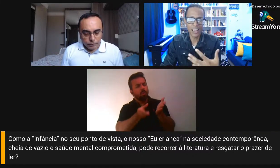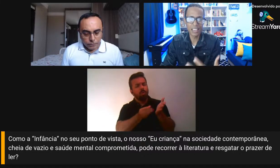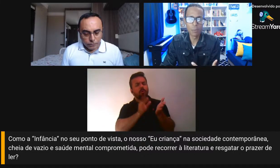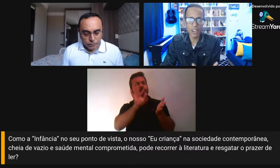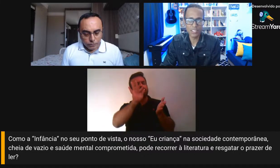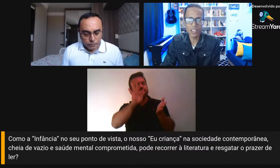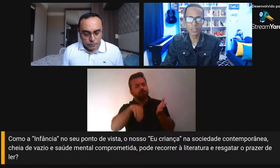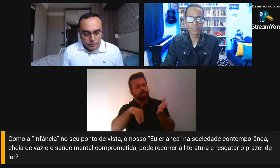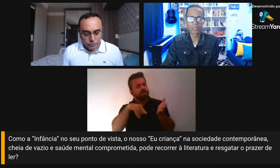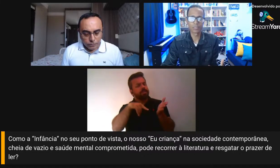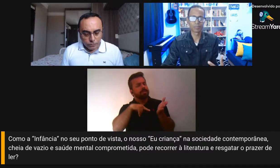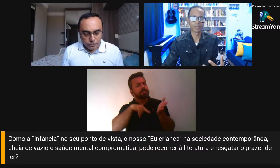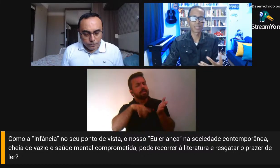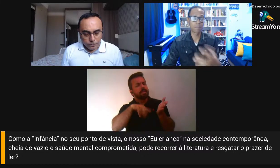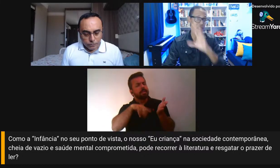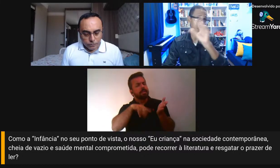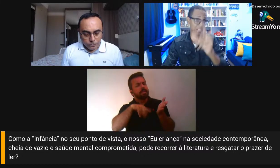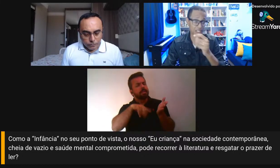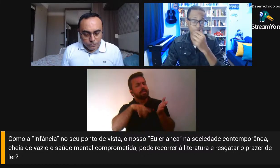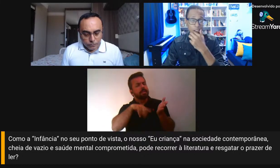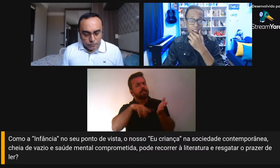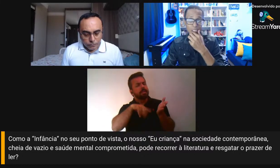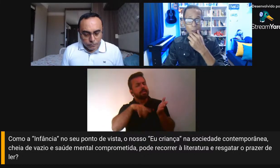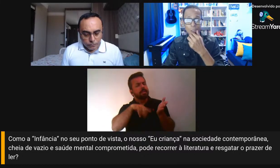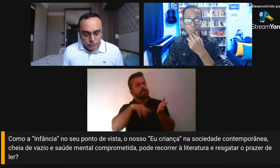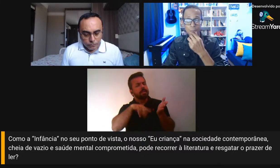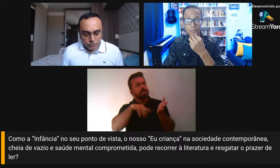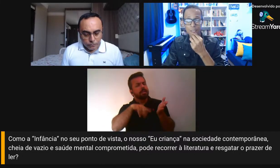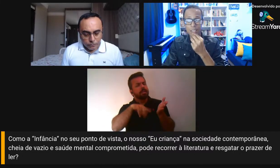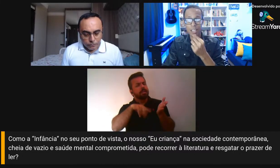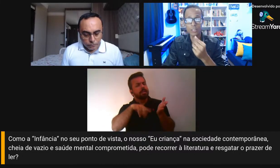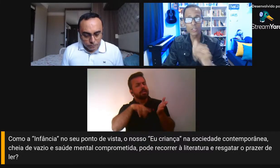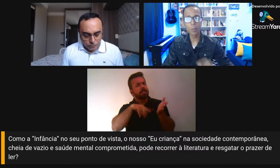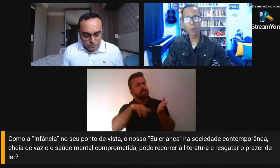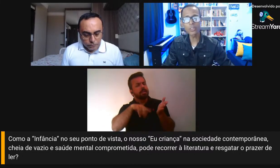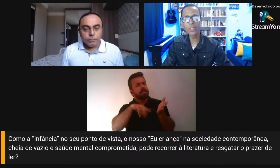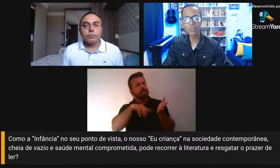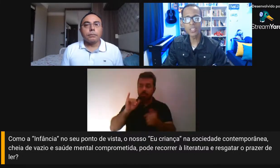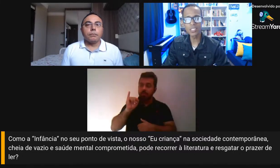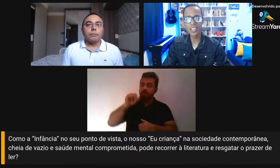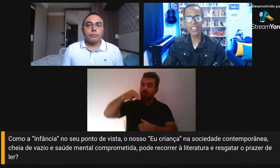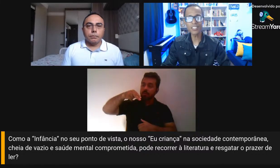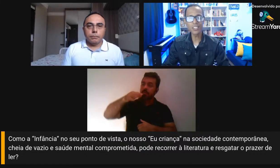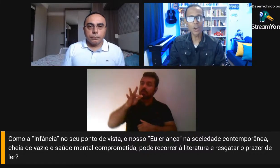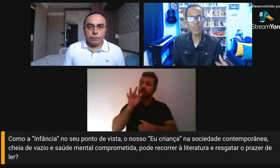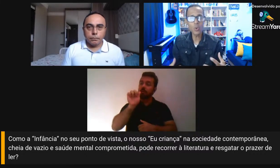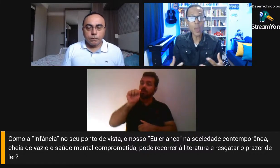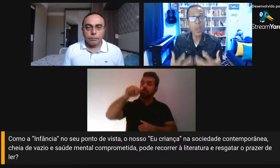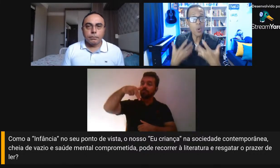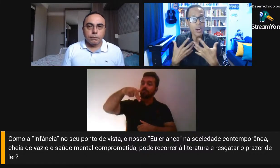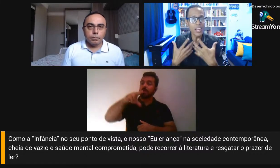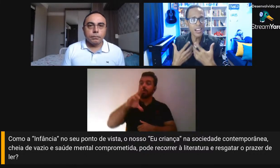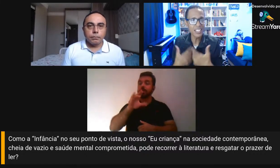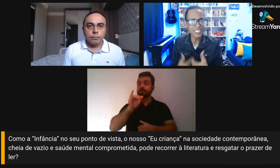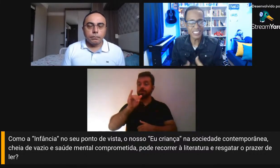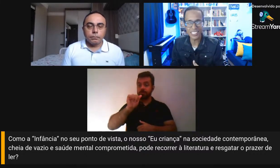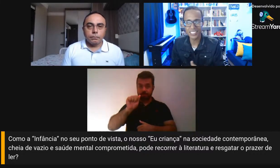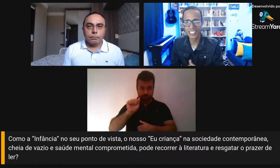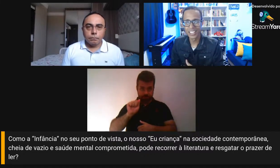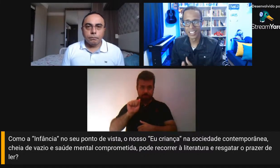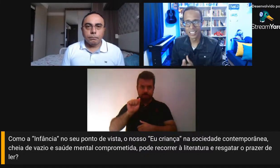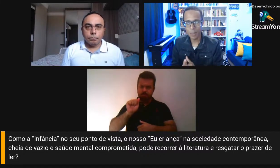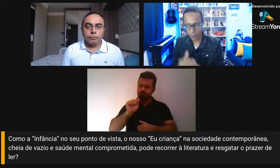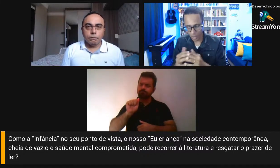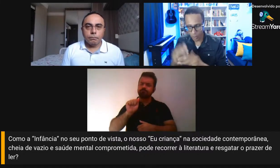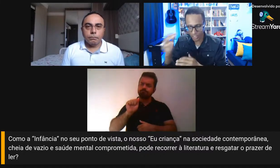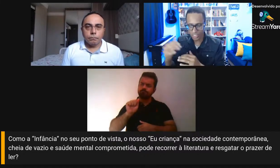na elaboração, na página 170 do livro, no seu ponto de vista, esse nosso eu, criança,